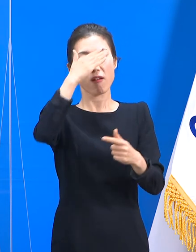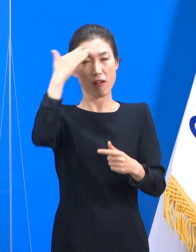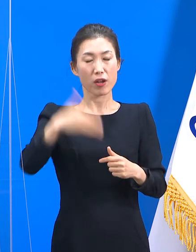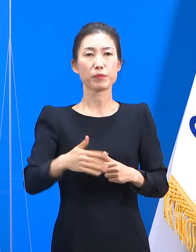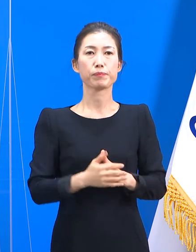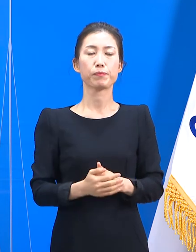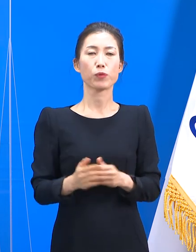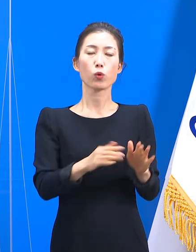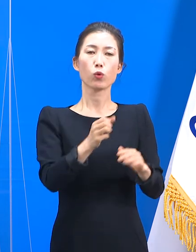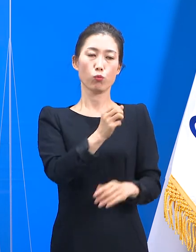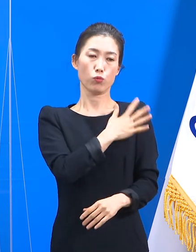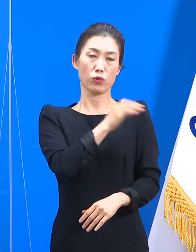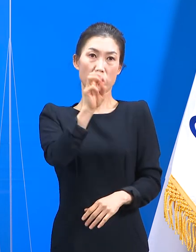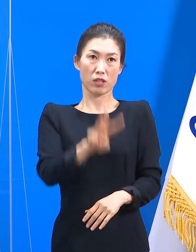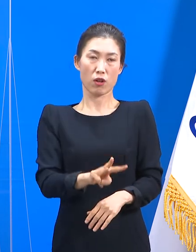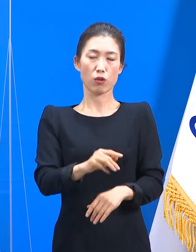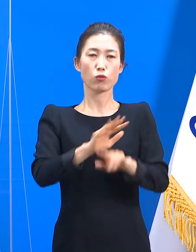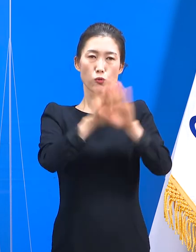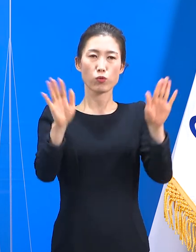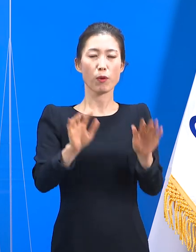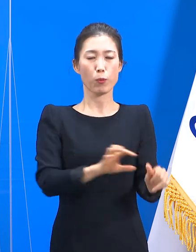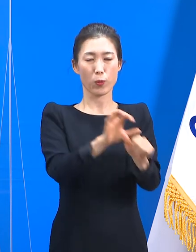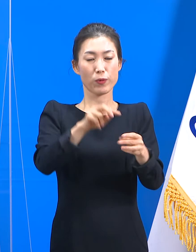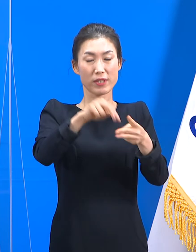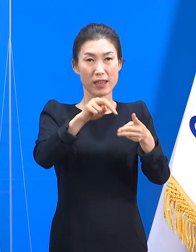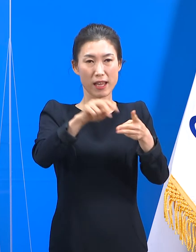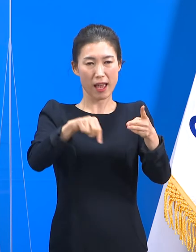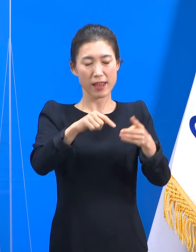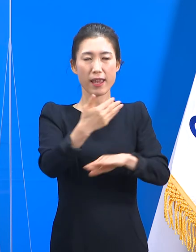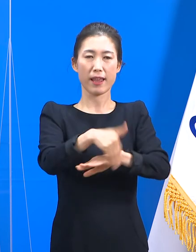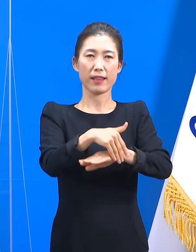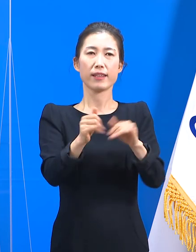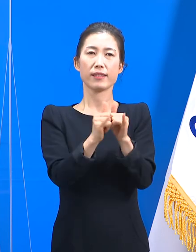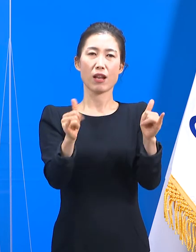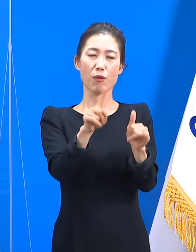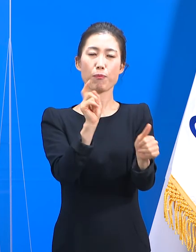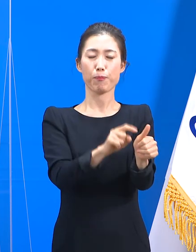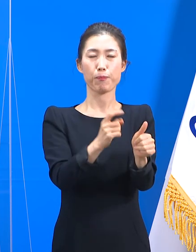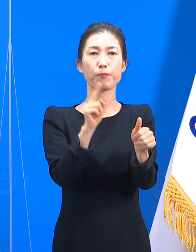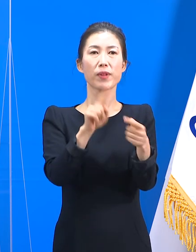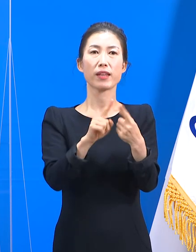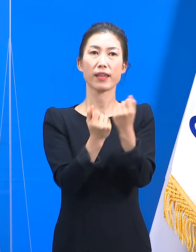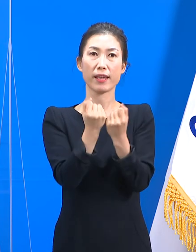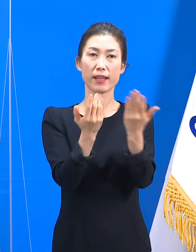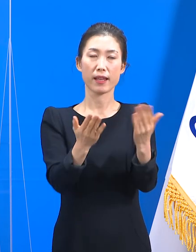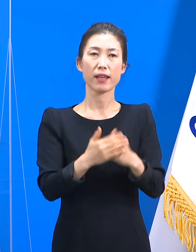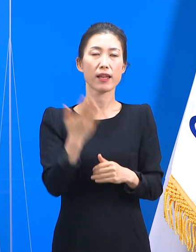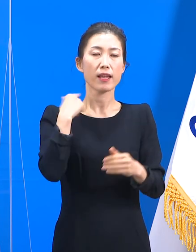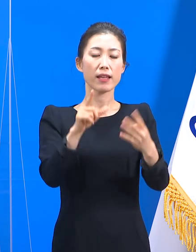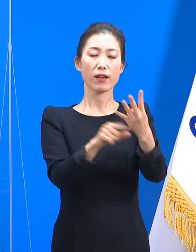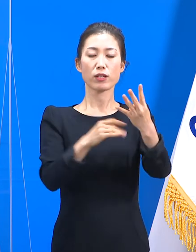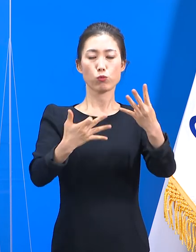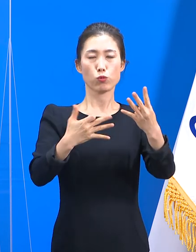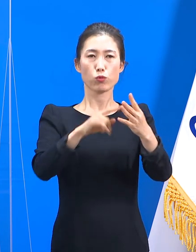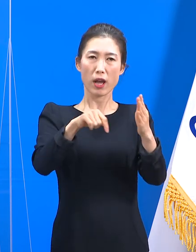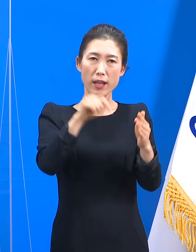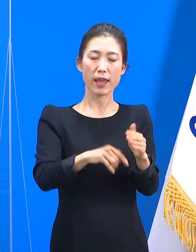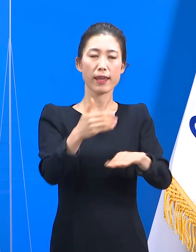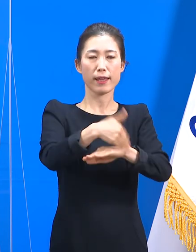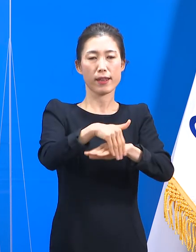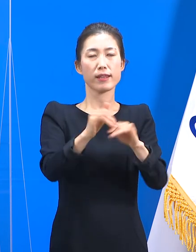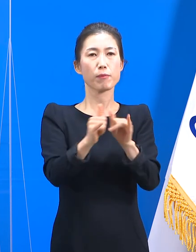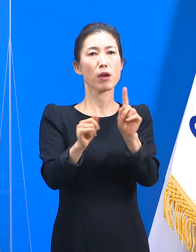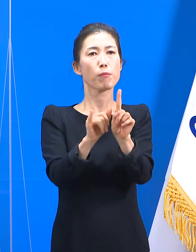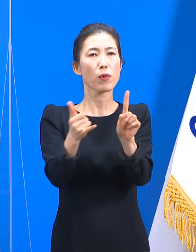주간보호센터 관련 확진 사례를 말씀드립니다. 지난 19일 증상이 있었던 주간보호센터 이용자 한